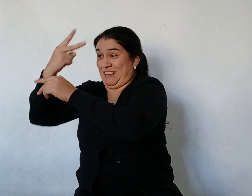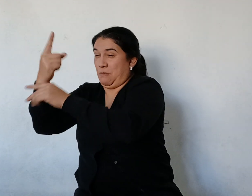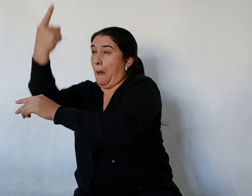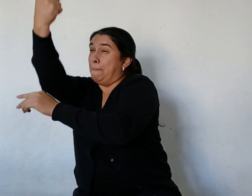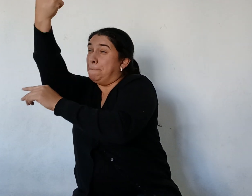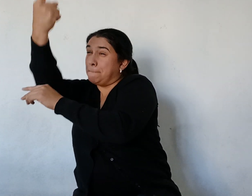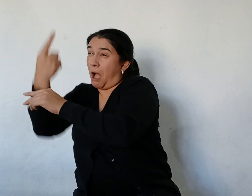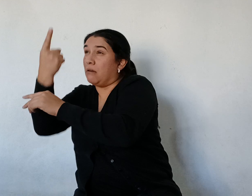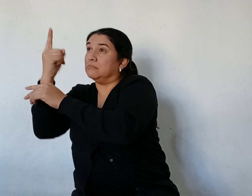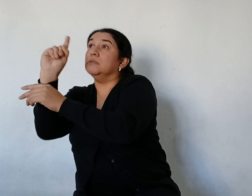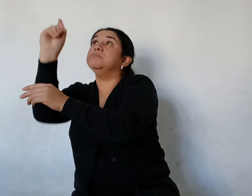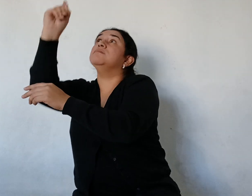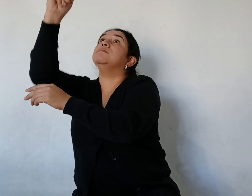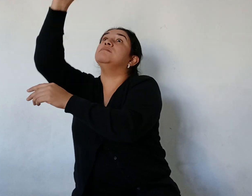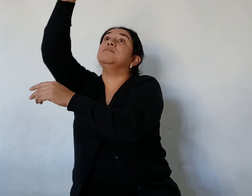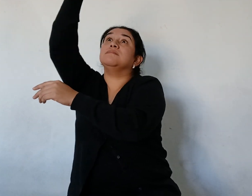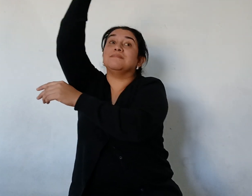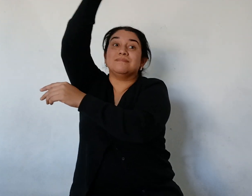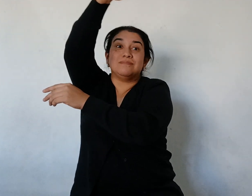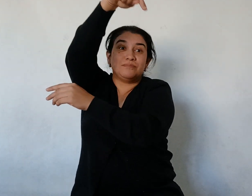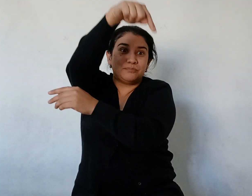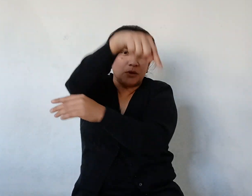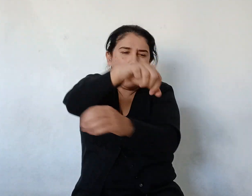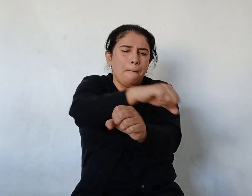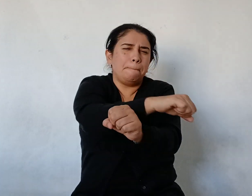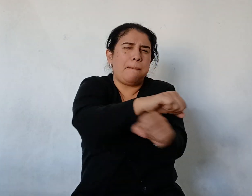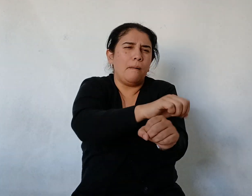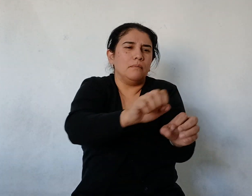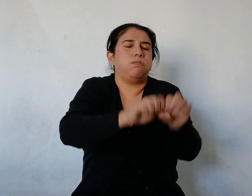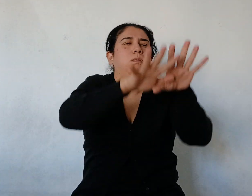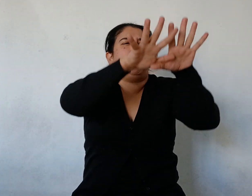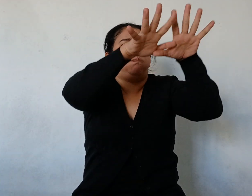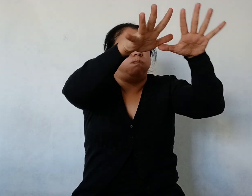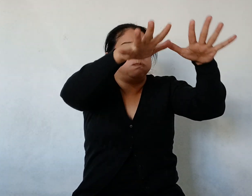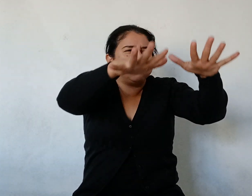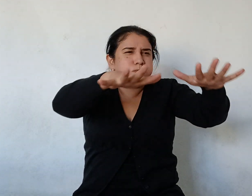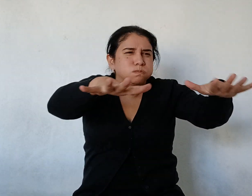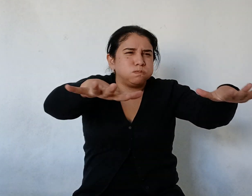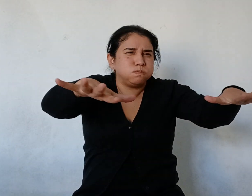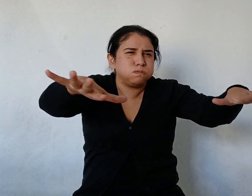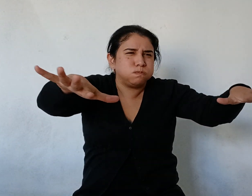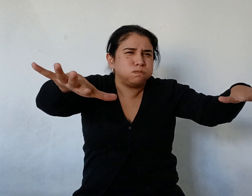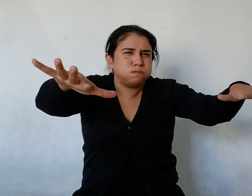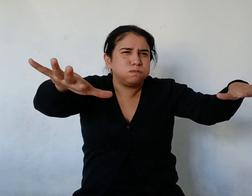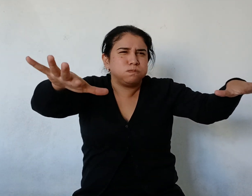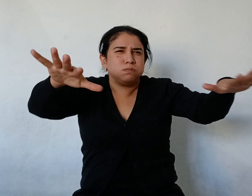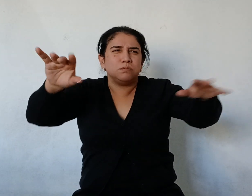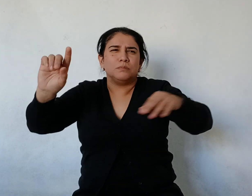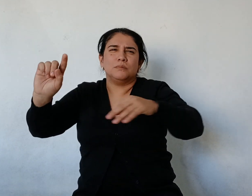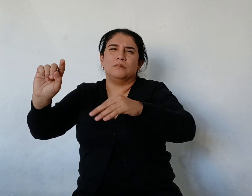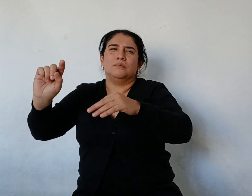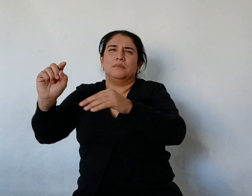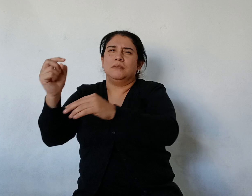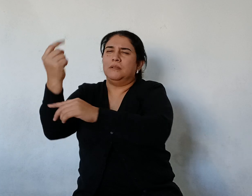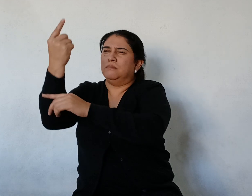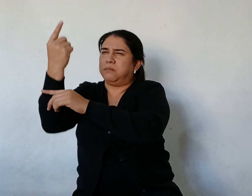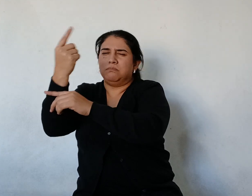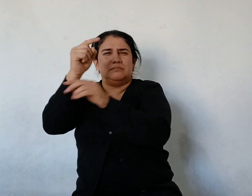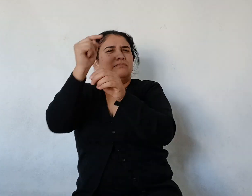pedazo del dique voló por el aire Y así fueron deshaciendo el dique Y no quedó